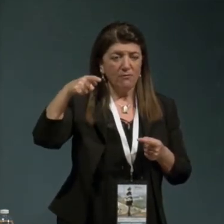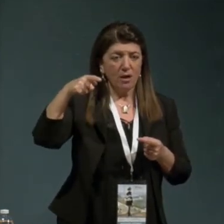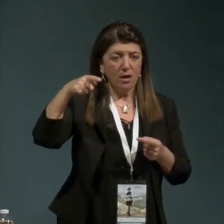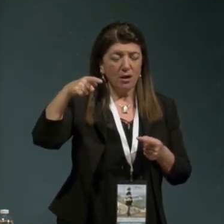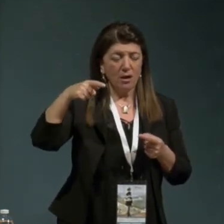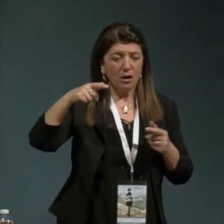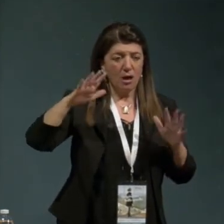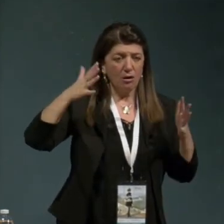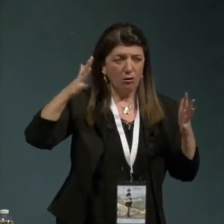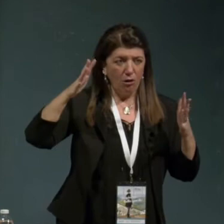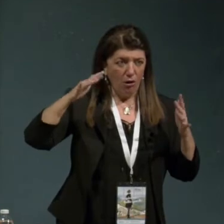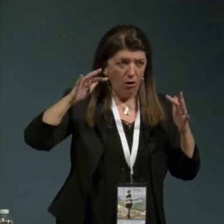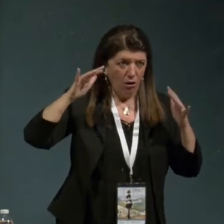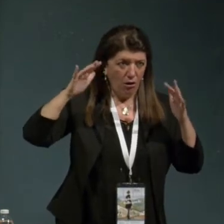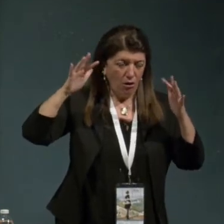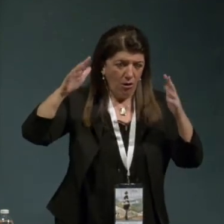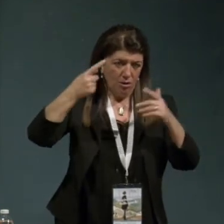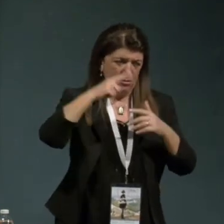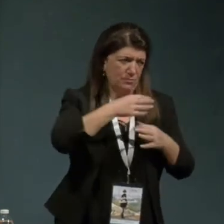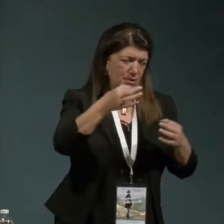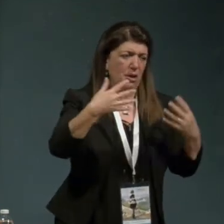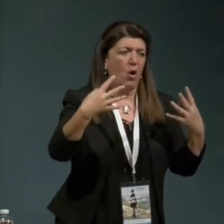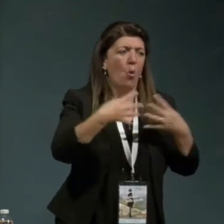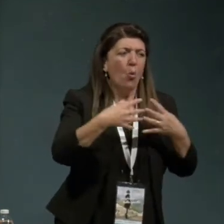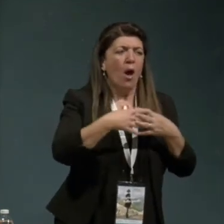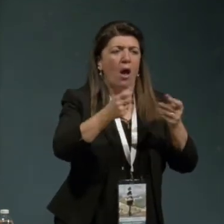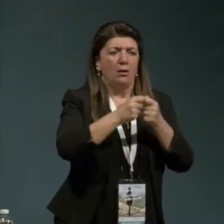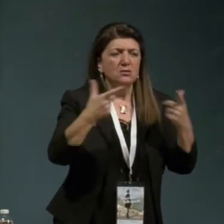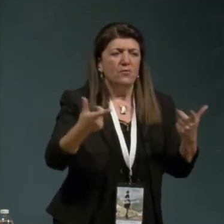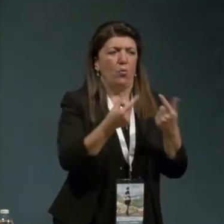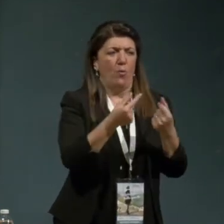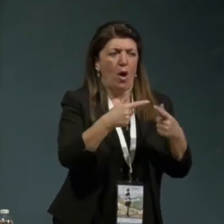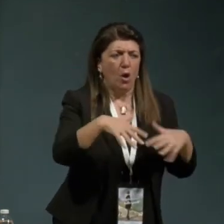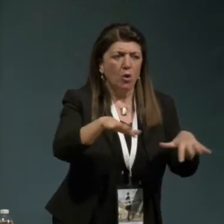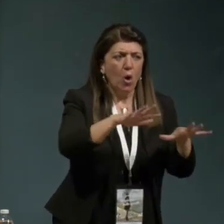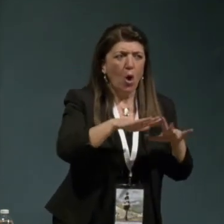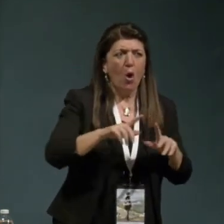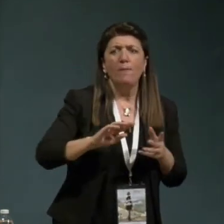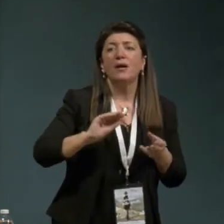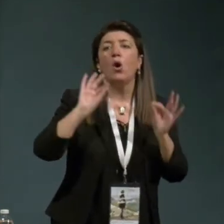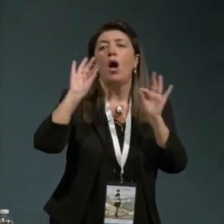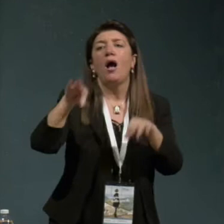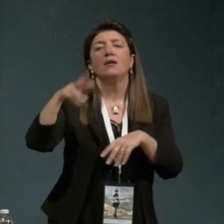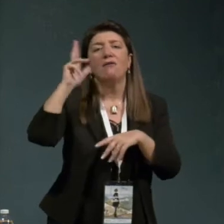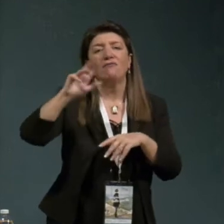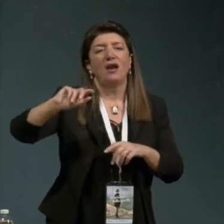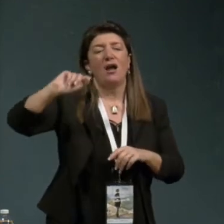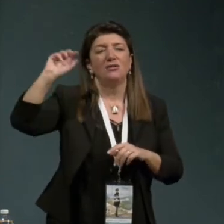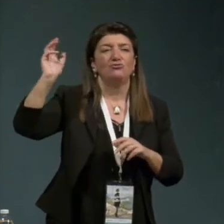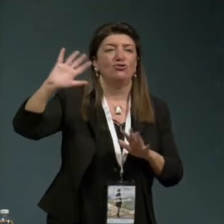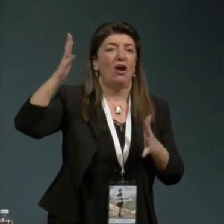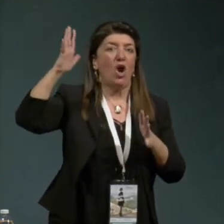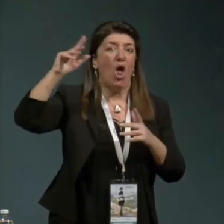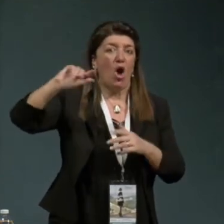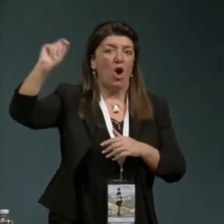sono commensate dopo la guerra di sviluppo economico eccetera pensava che aveva